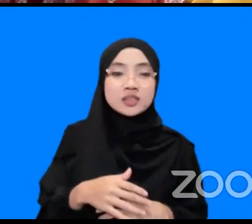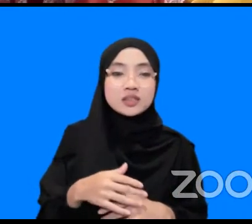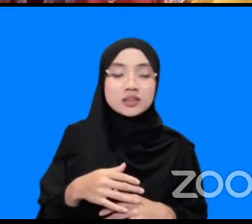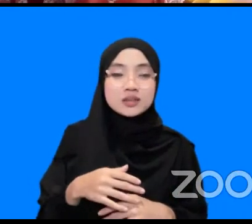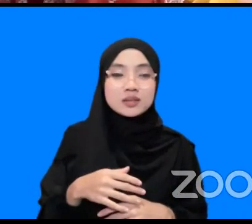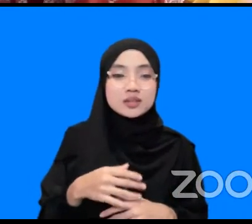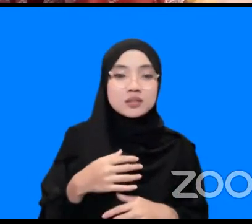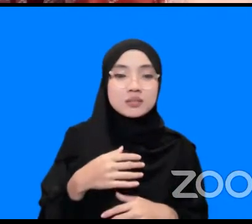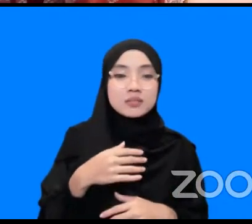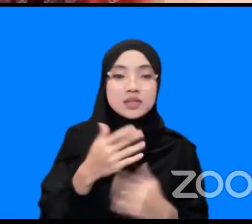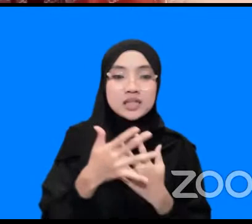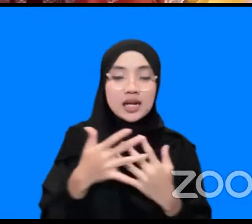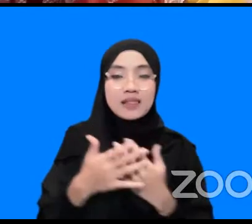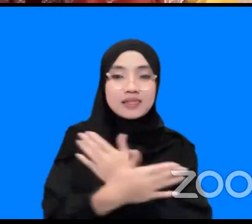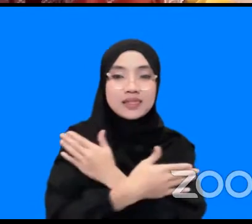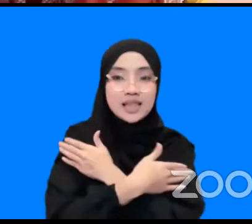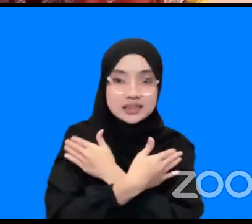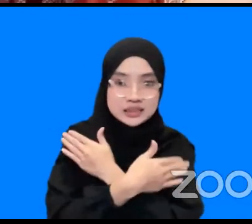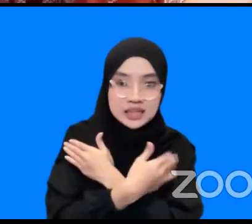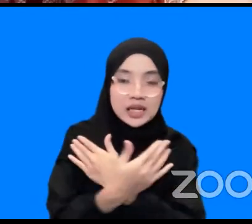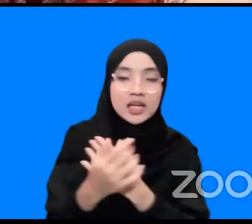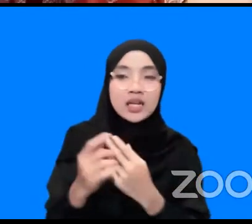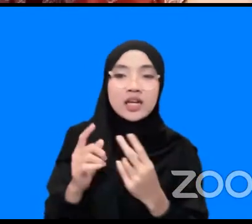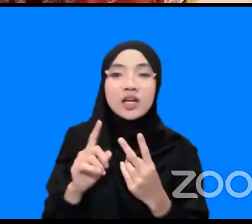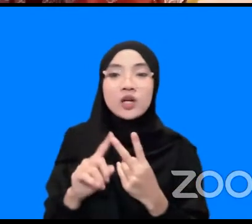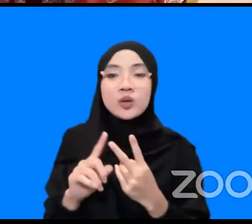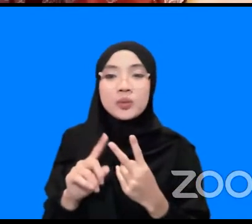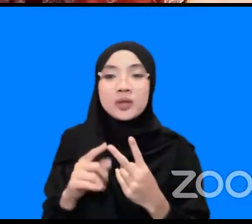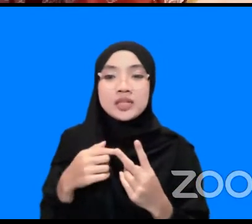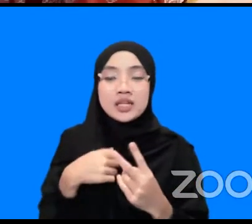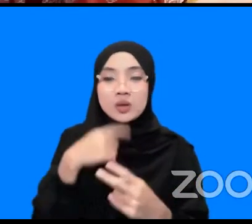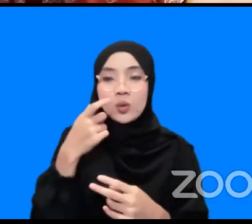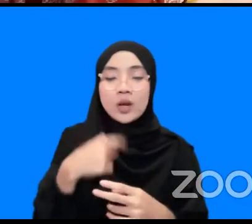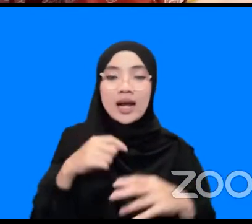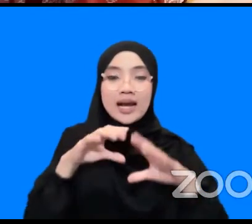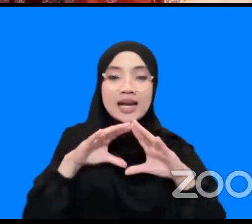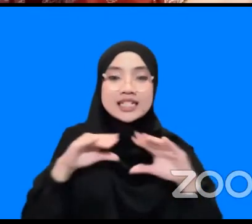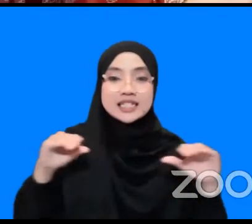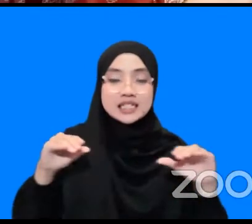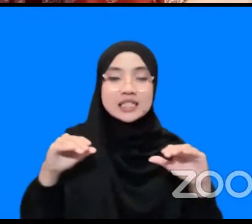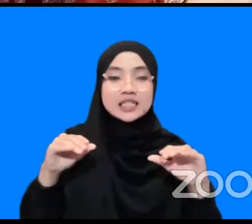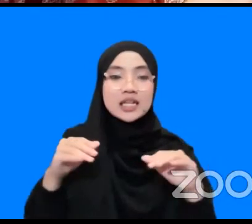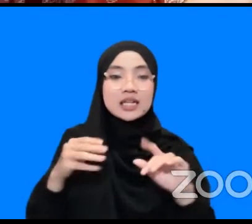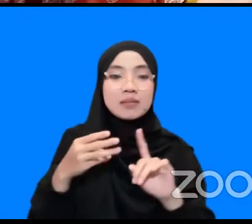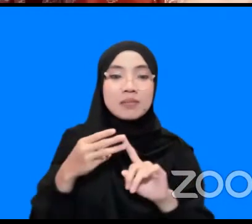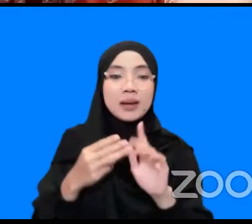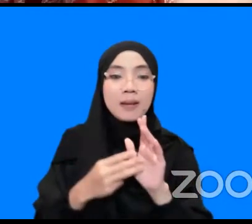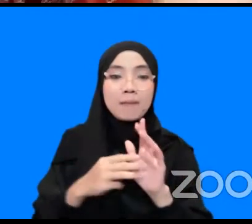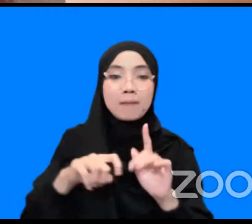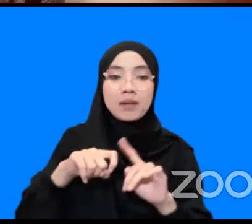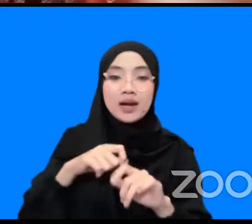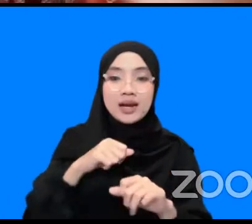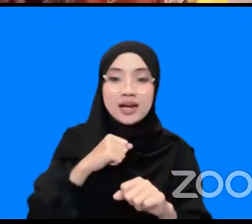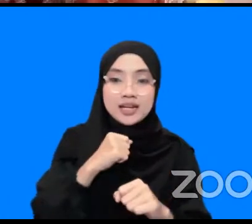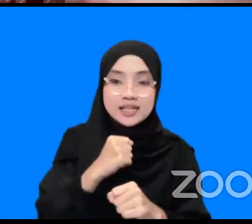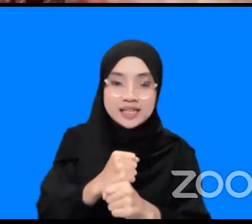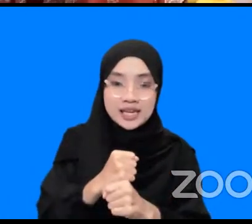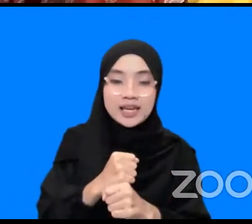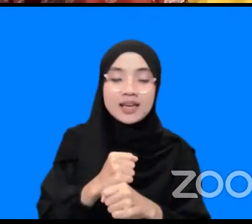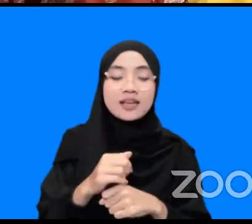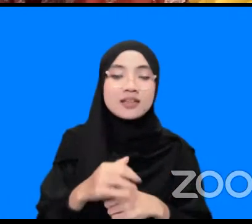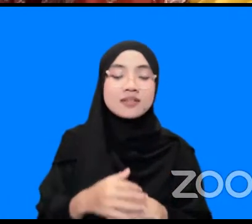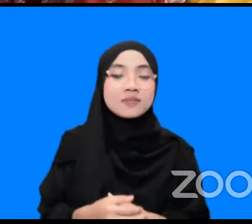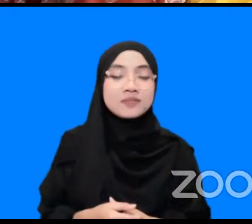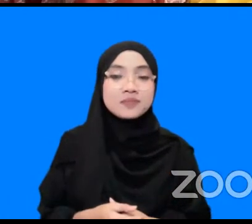masyarakat Aceh kedua pekerja di badan metologi klimatologi dan fisika dan